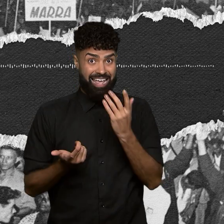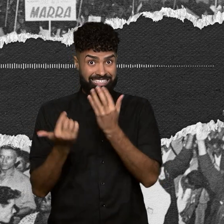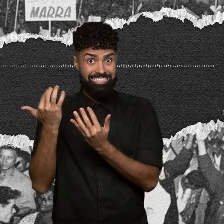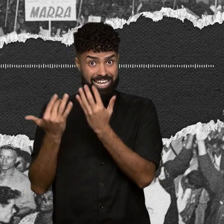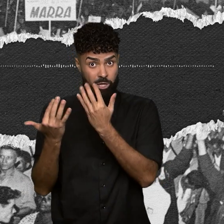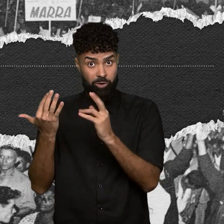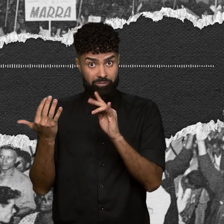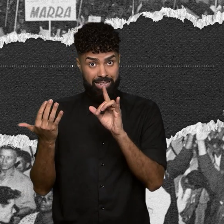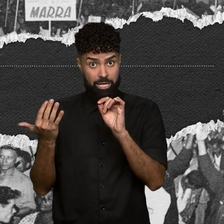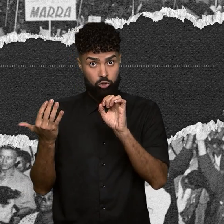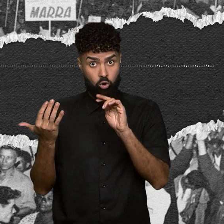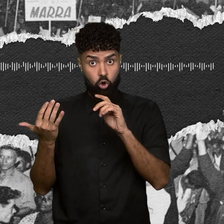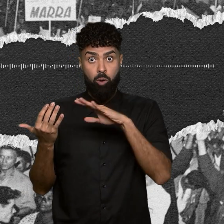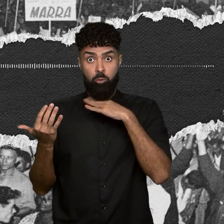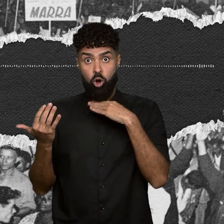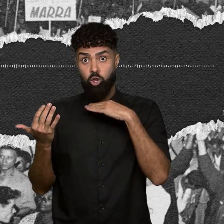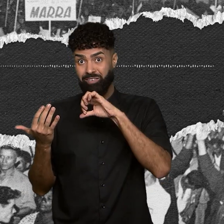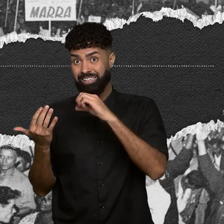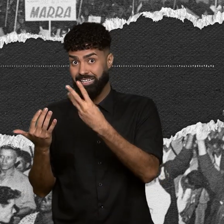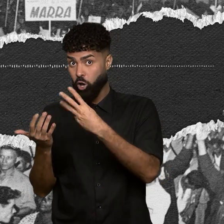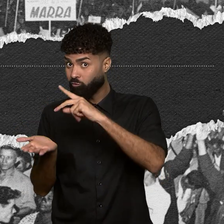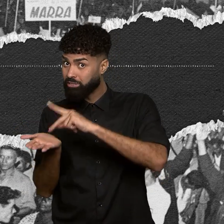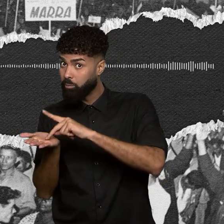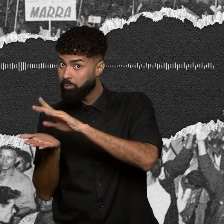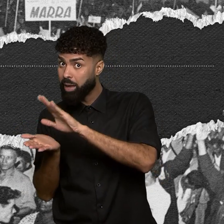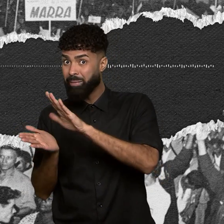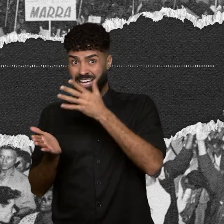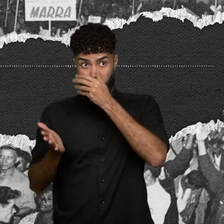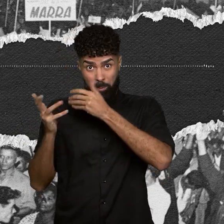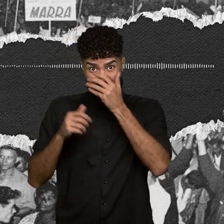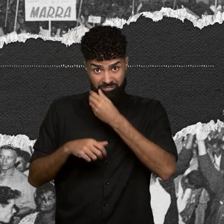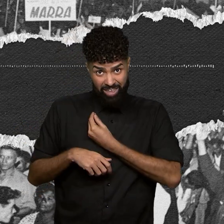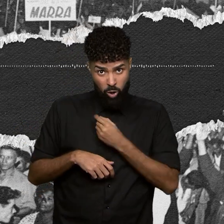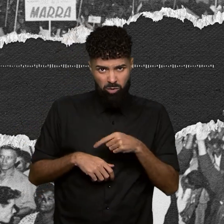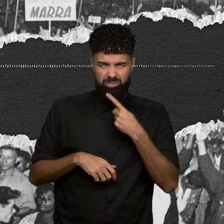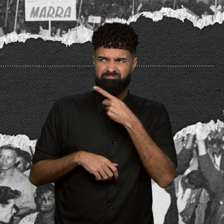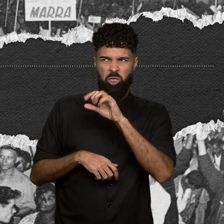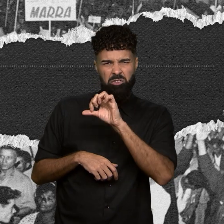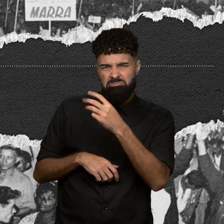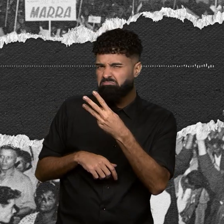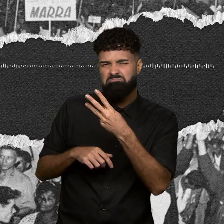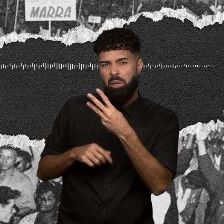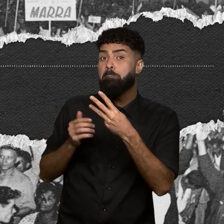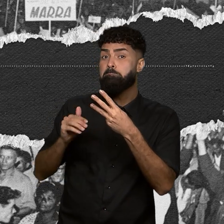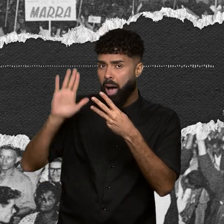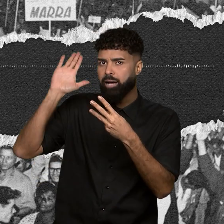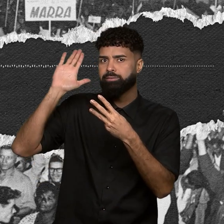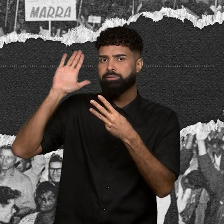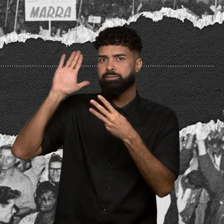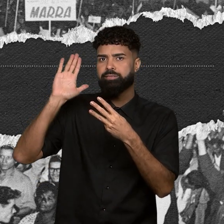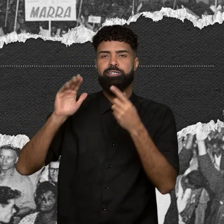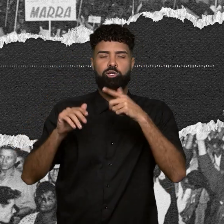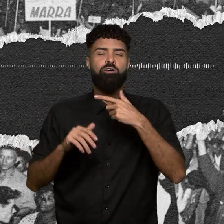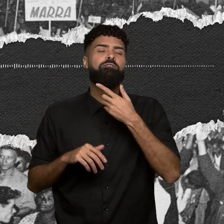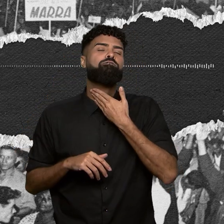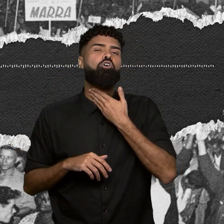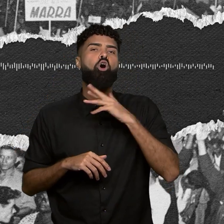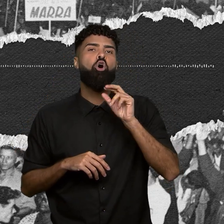pessoas, mas quem sobreviveu tem certeza que esse número é maior. De novo, o Rodrigo. No parquinho mesmo,